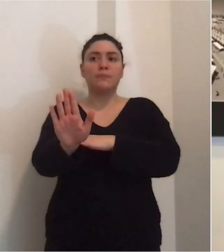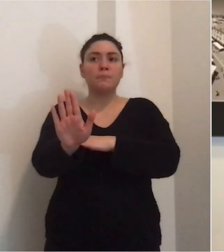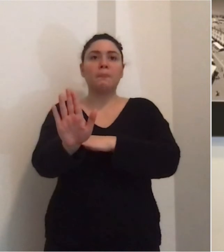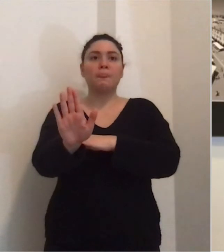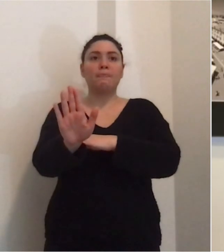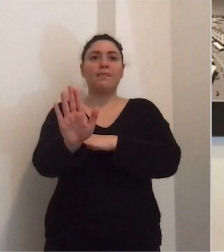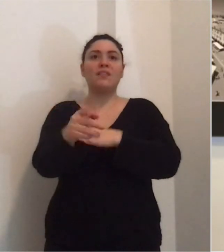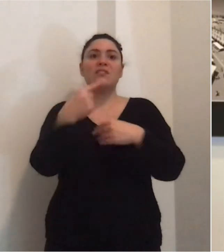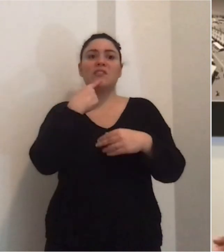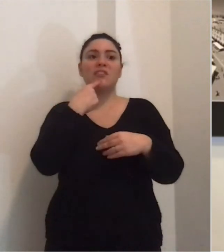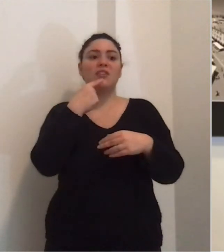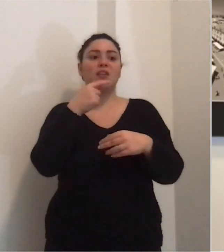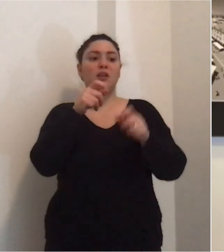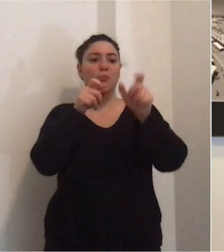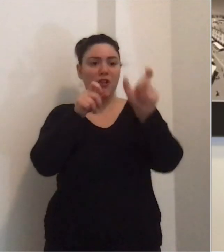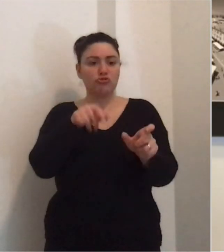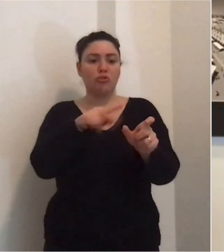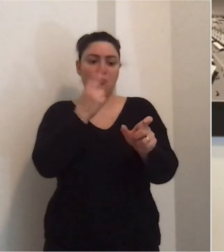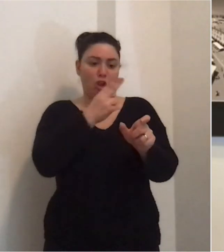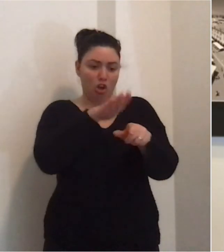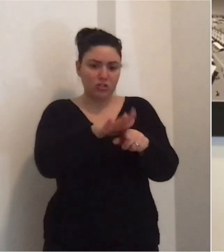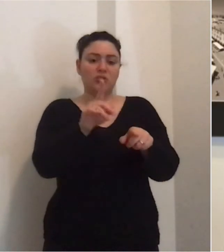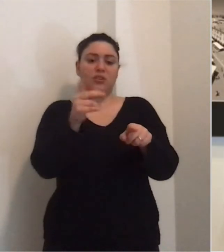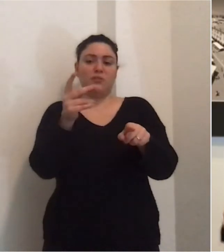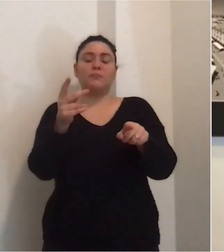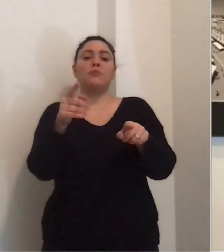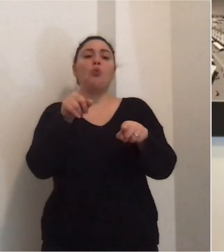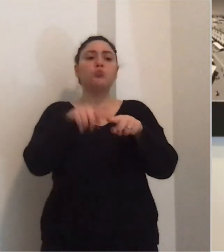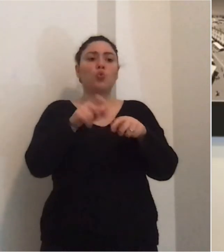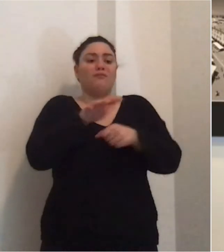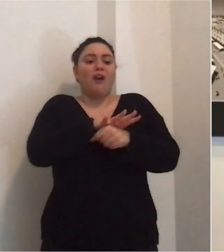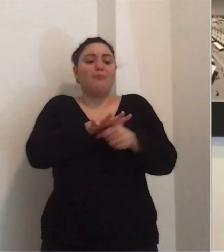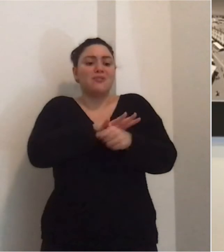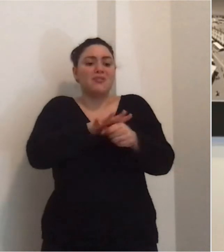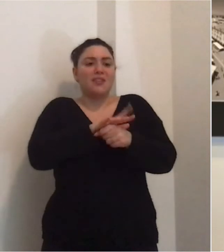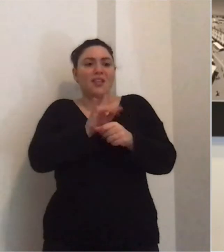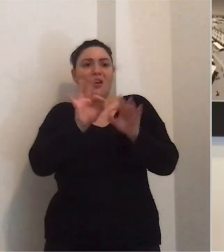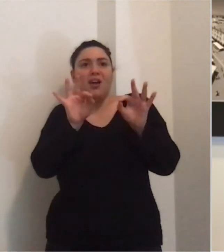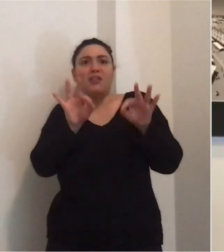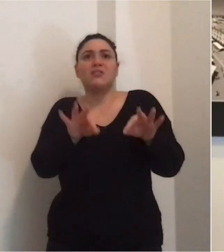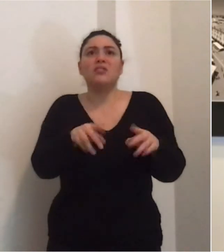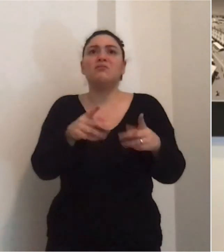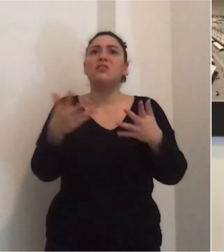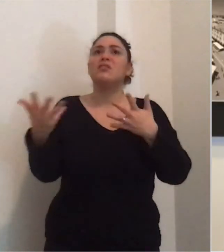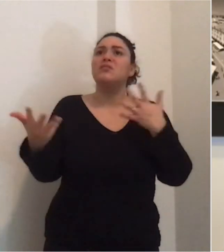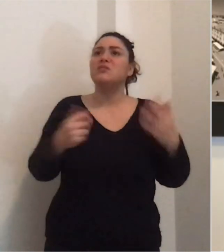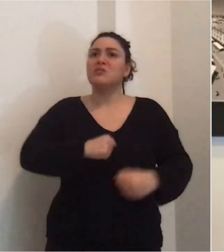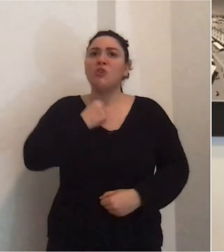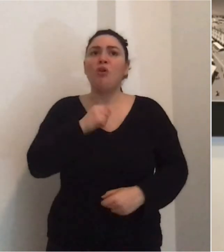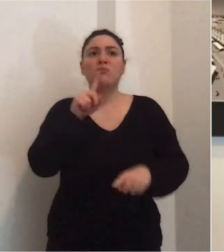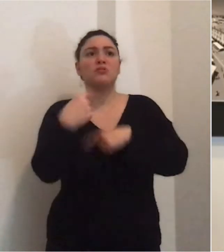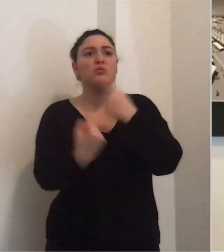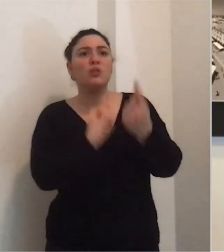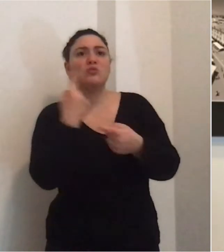contatto con non soltanto ai me con le persone decedute ma anche con i familiari, quelli che arrivano lì